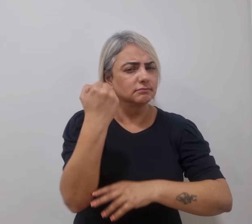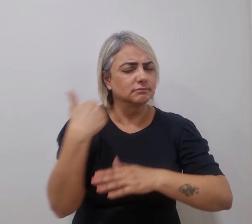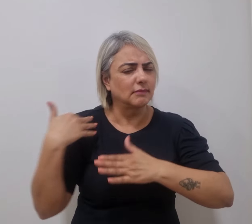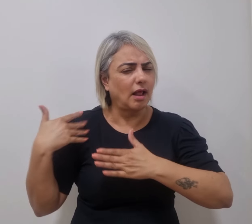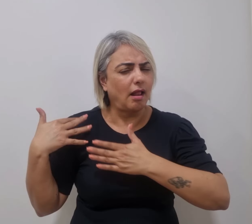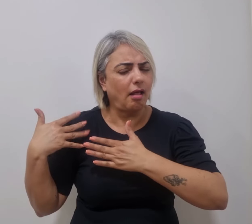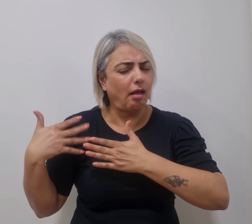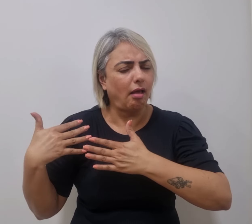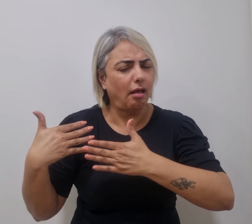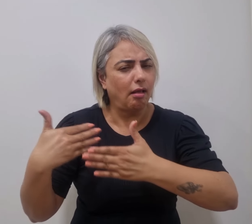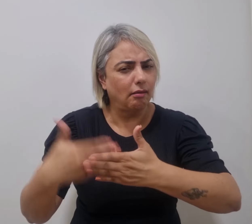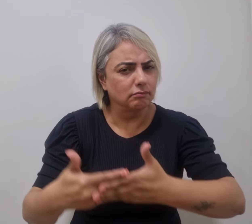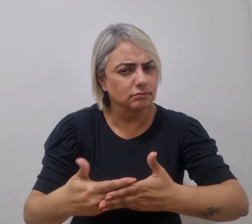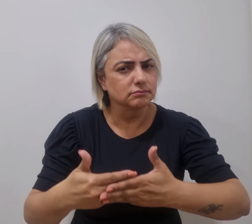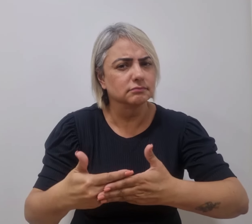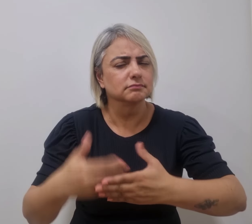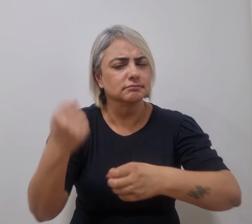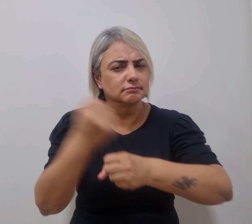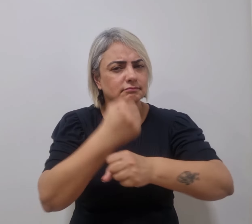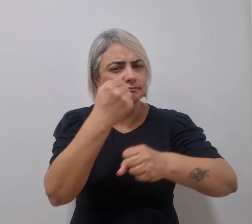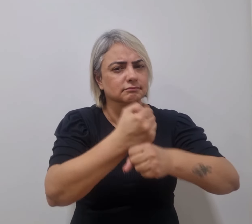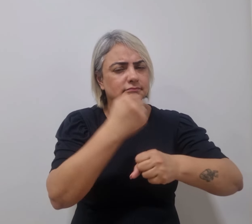todo o processo de construção histórica.